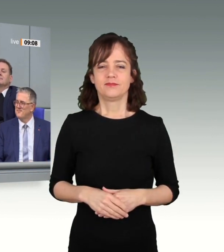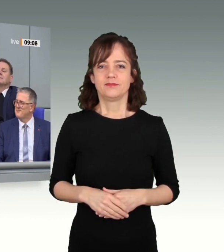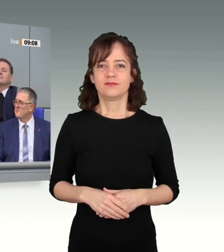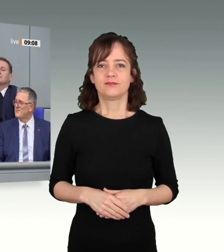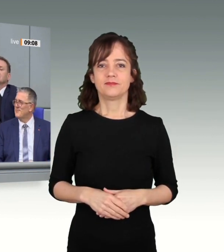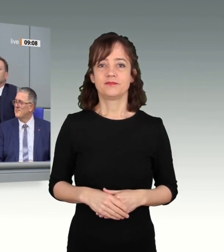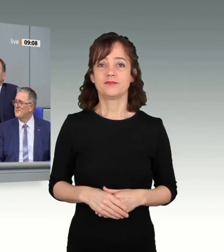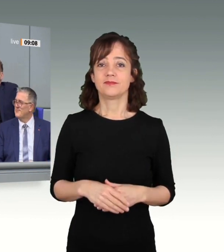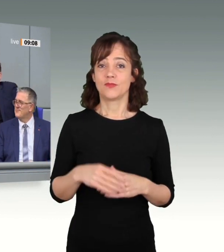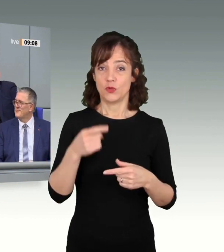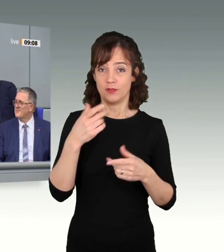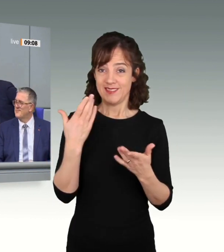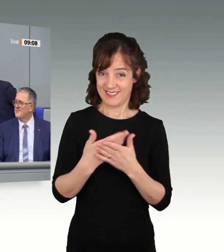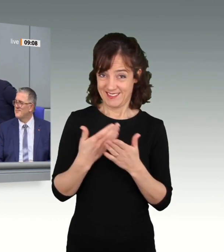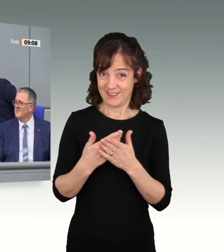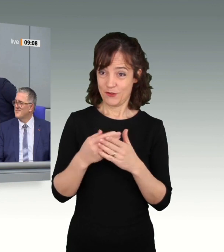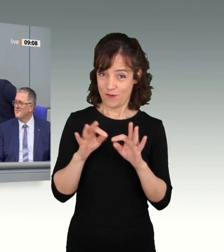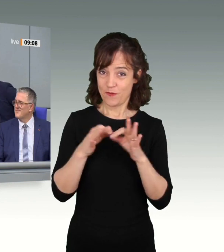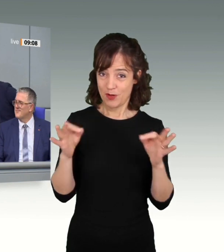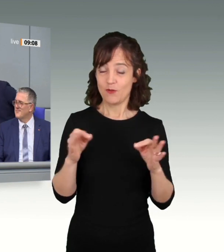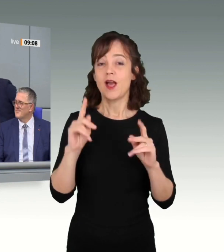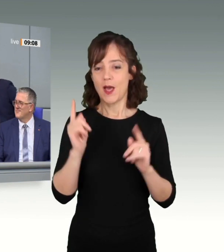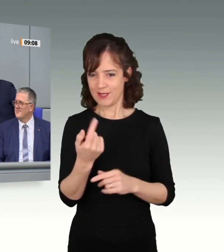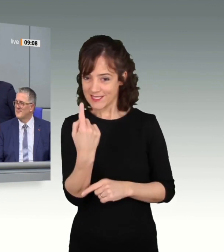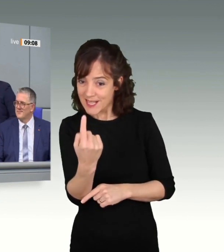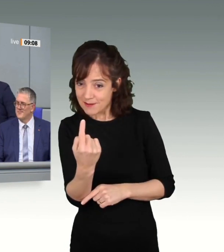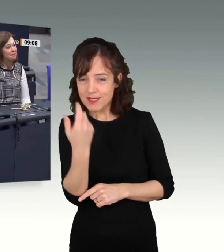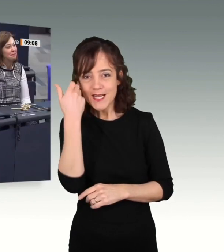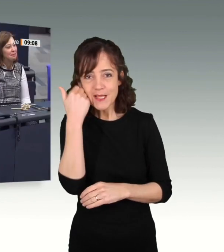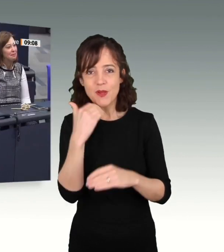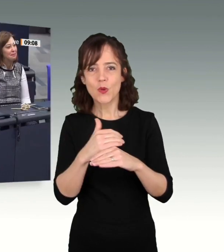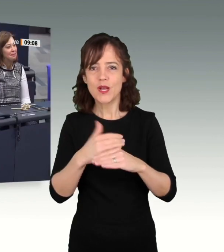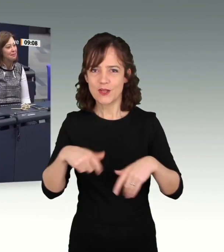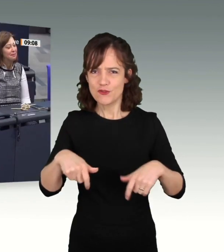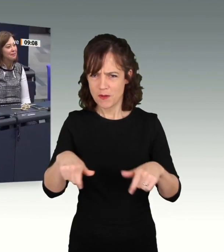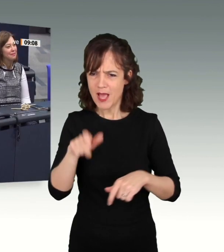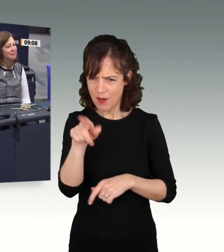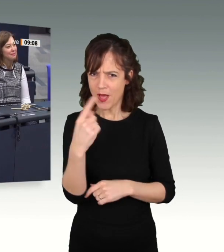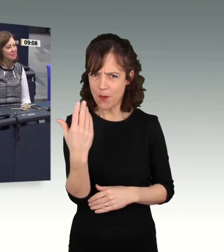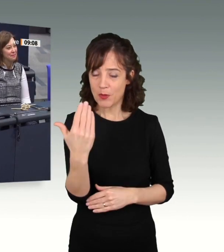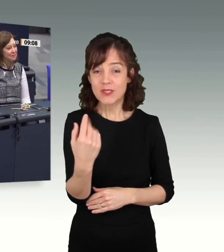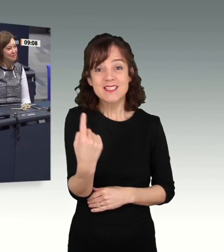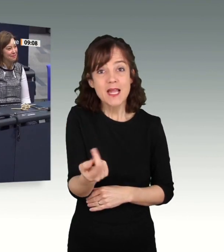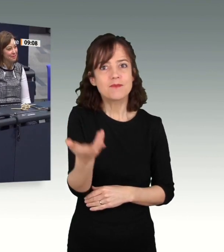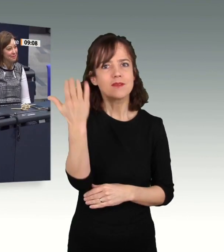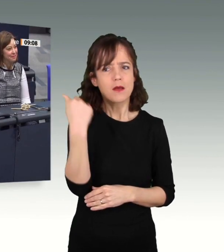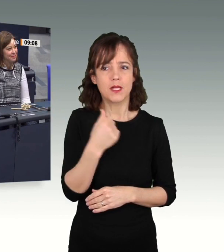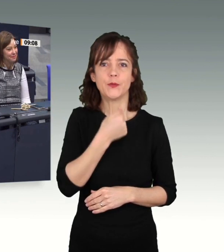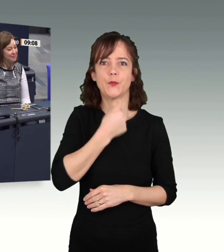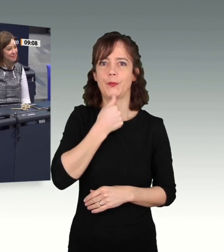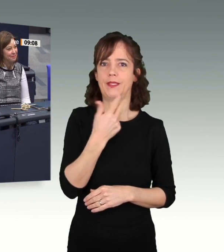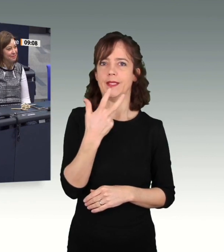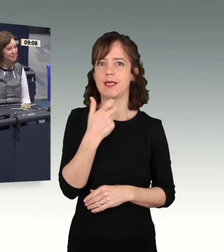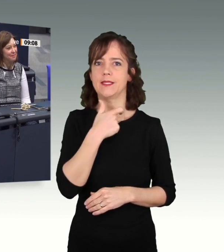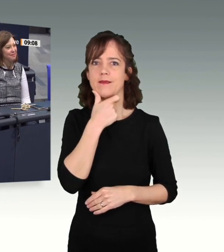Und damit begrüßte Annemarie Renger auch Sie, lieber Kollege Schäuble. Sie waren gerade 30 Jahre